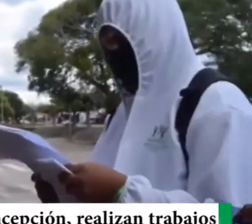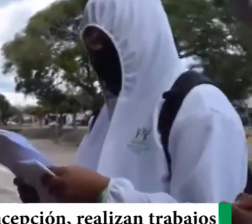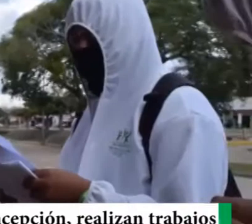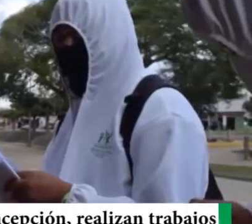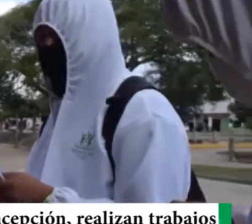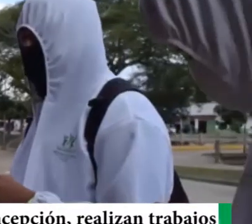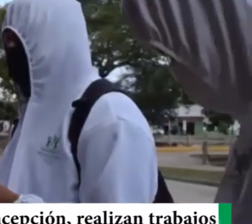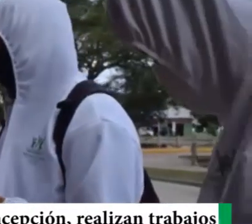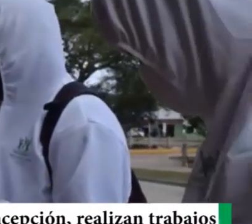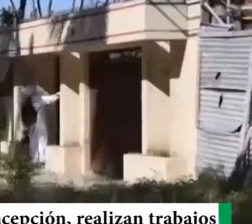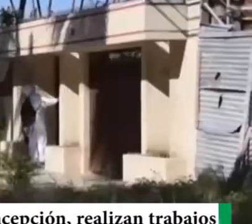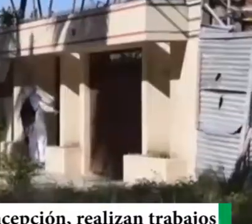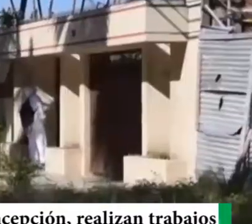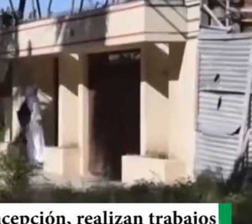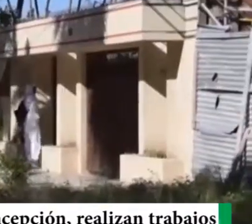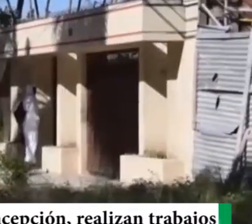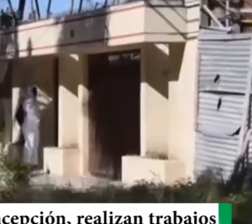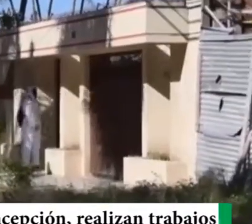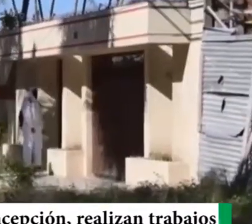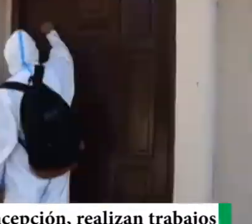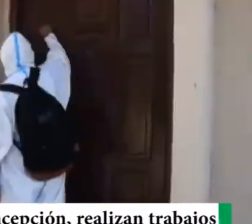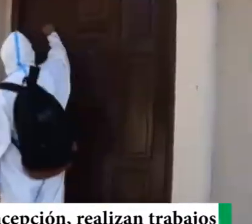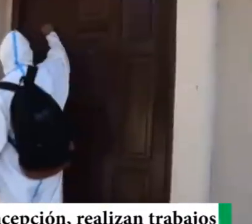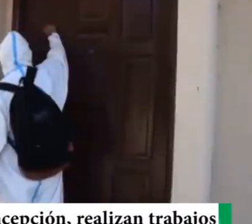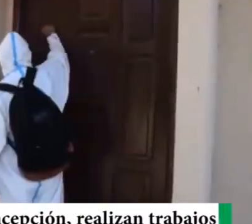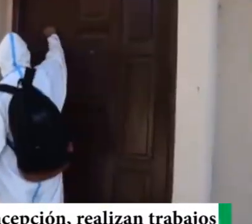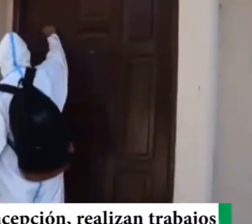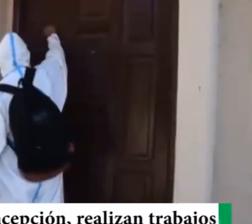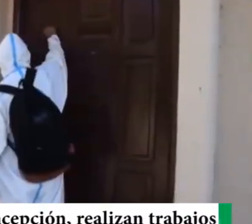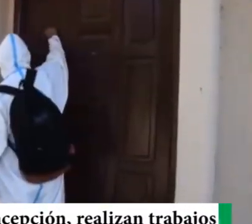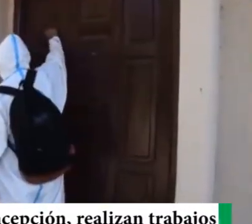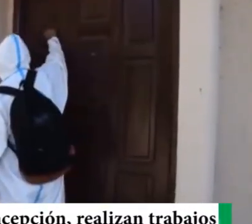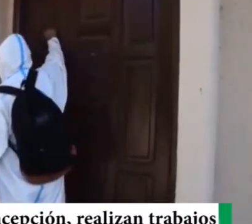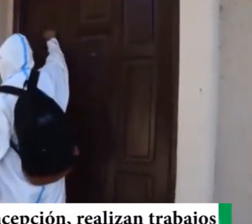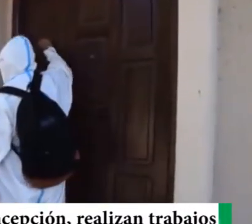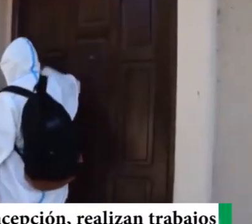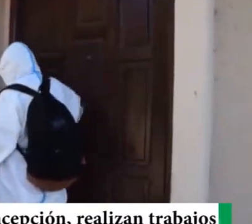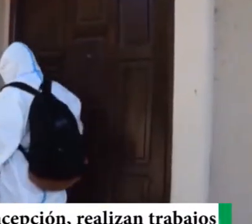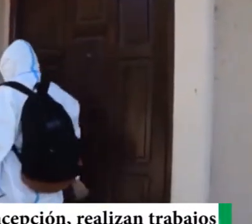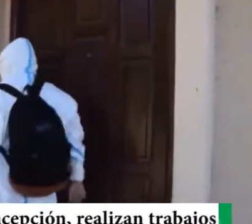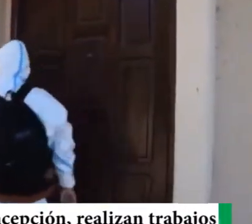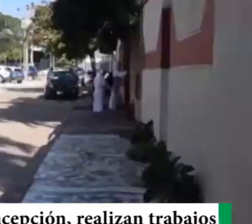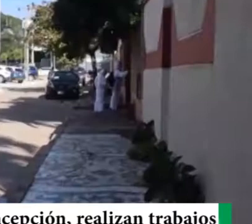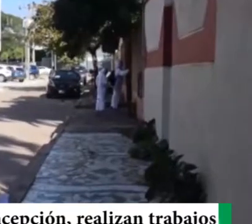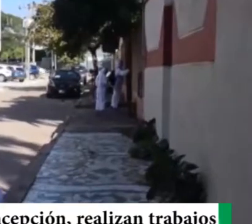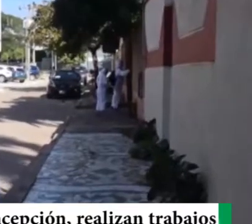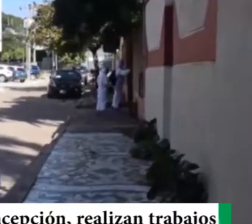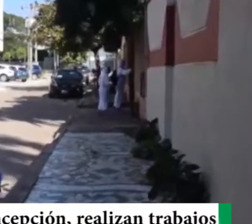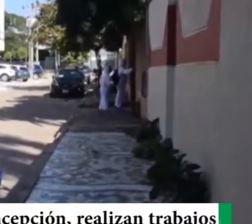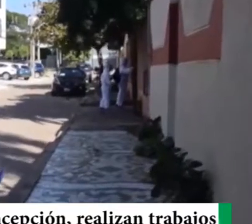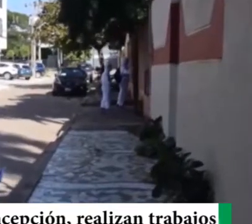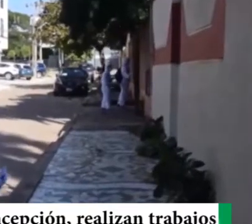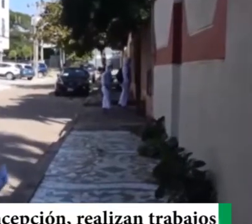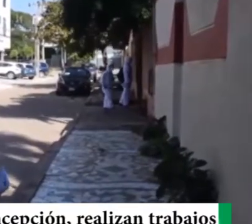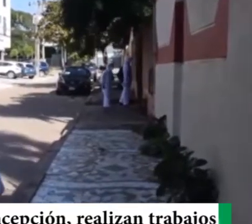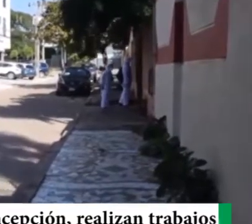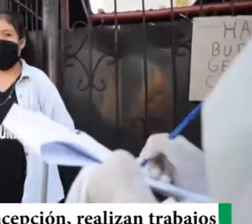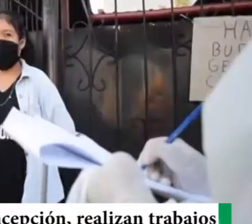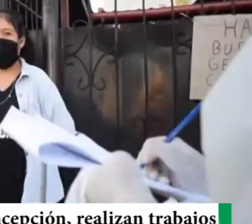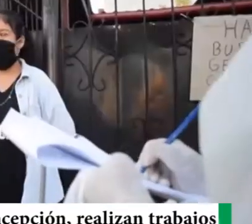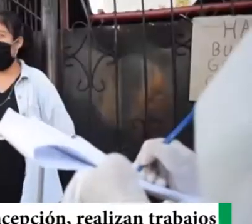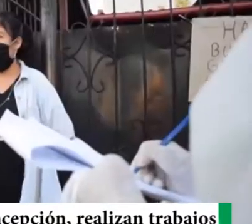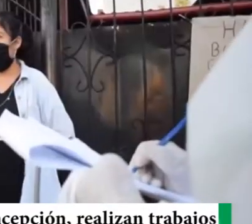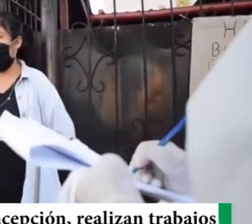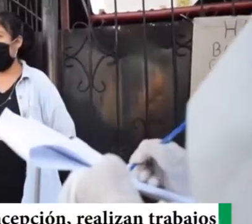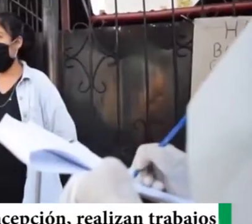secretaría, de nuestras autoridades, y estamos acá, para poder informar, al ciudadano, y poder tranquilizar, y también, con apoyo psicológico.